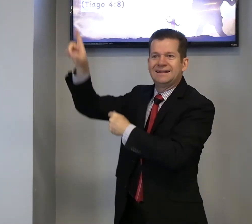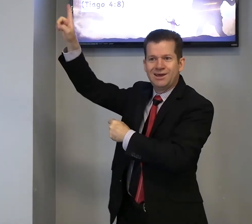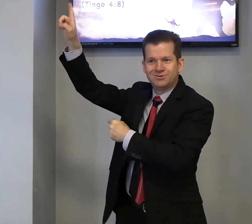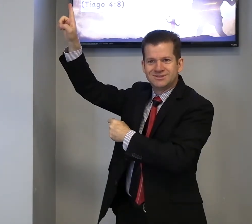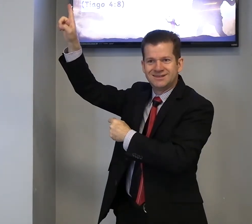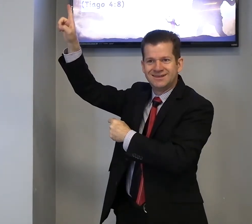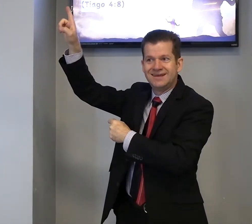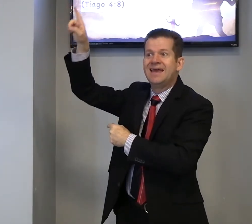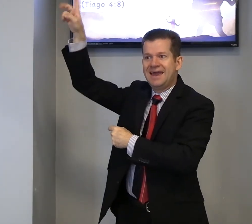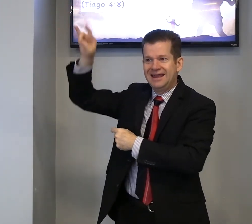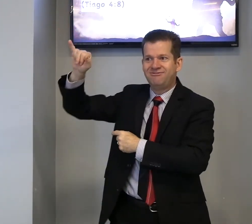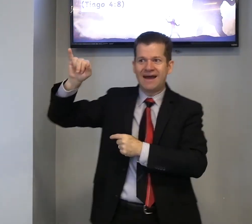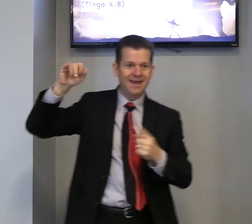Deus, ele vai,